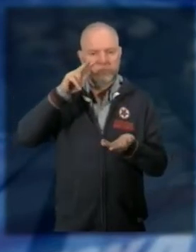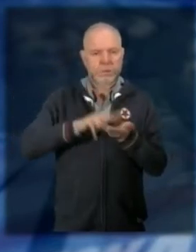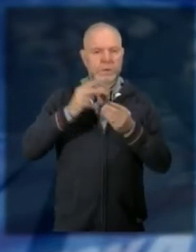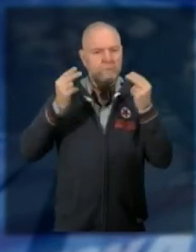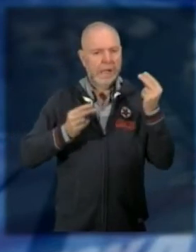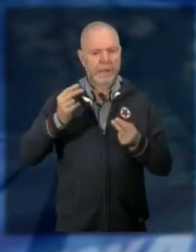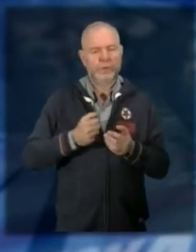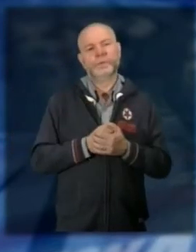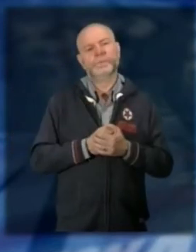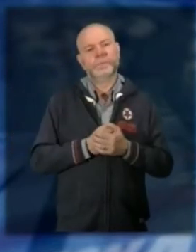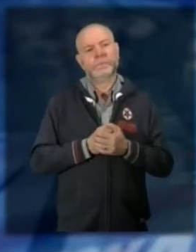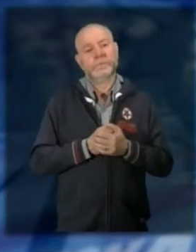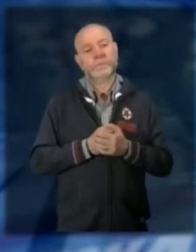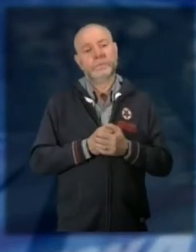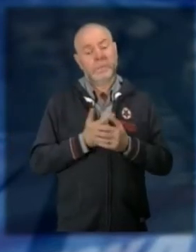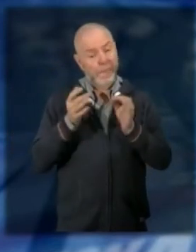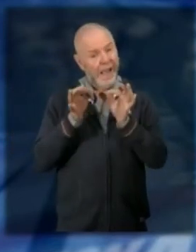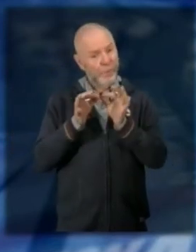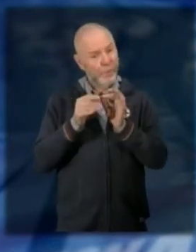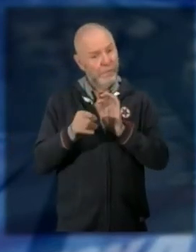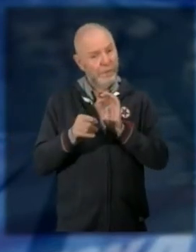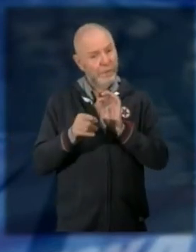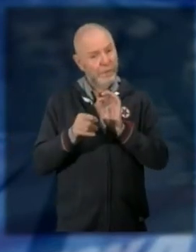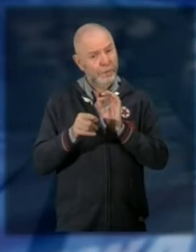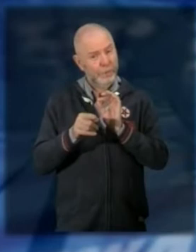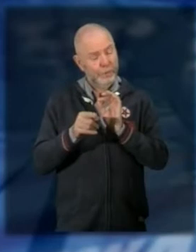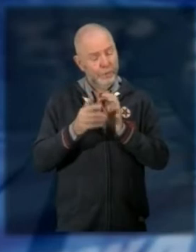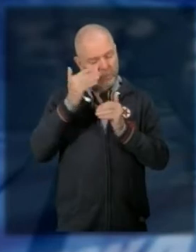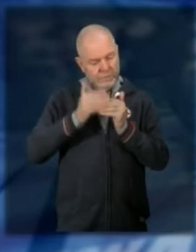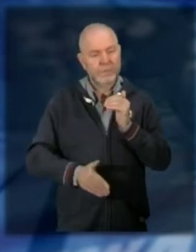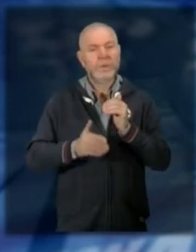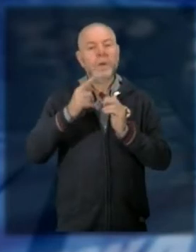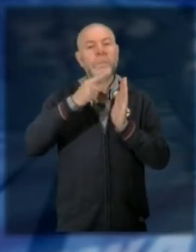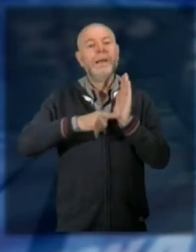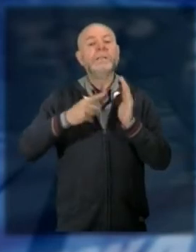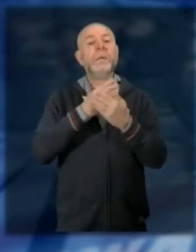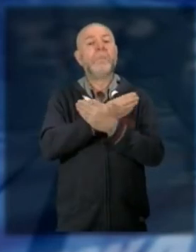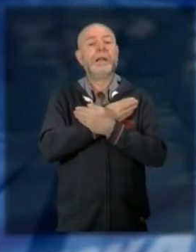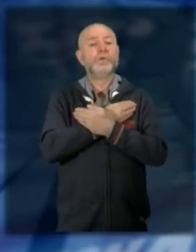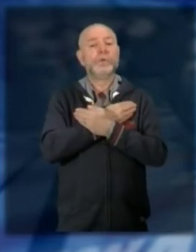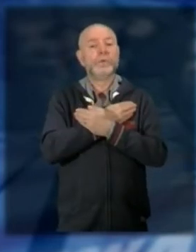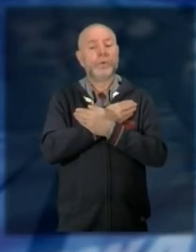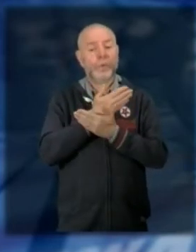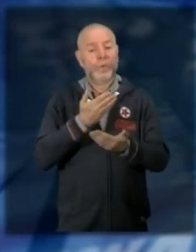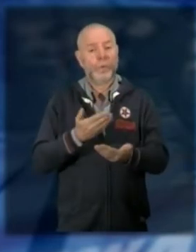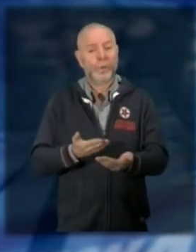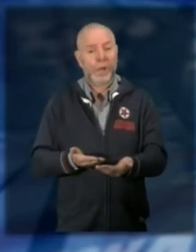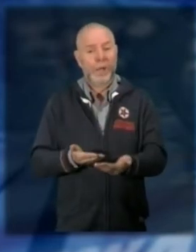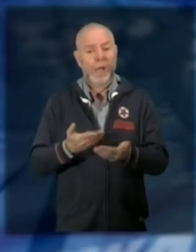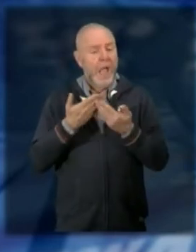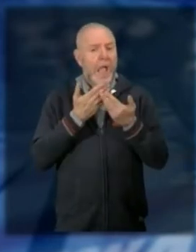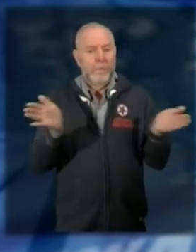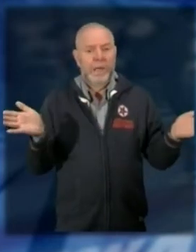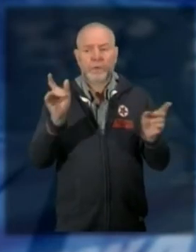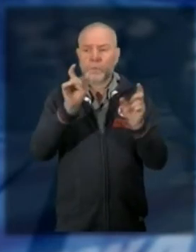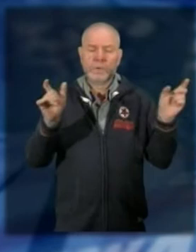consuntivo un appuntamento che nel Verbano cade in genere nel mese di maggio ed è un momento aperto alla